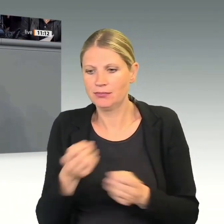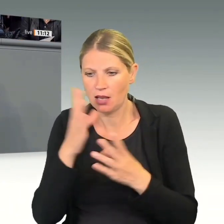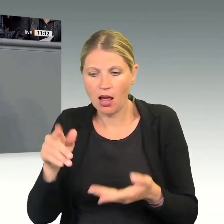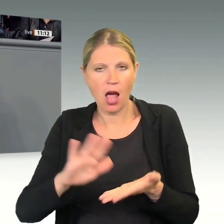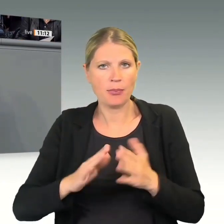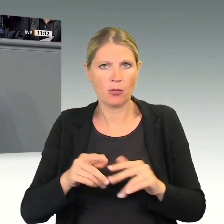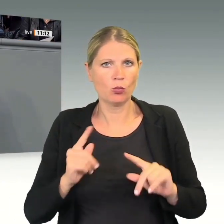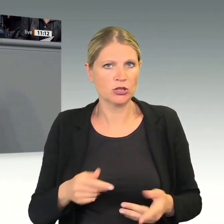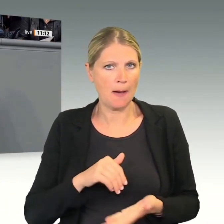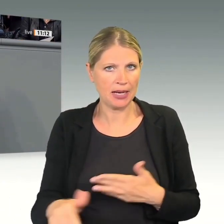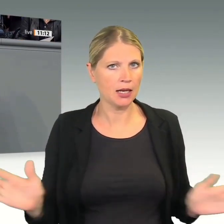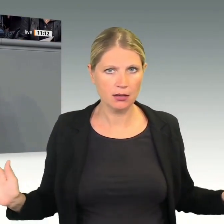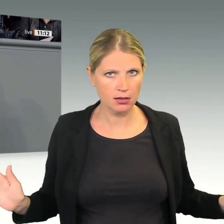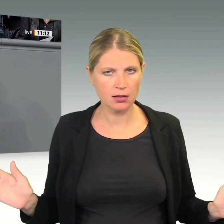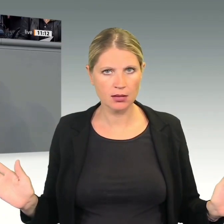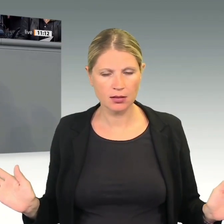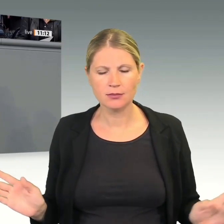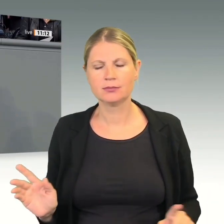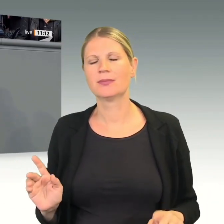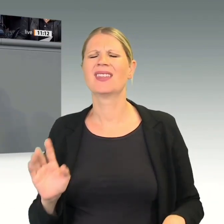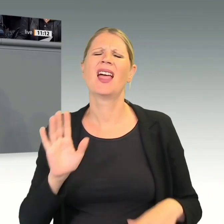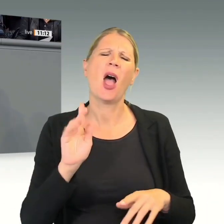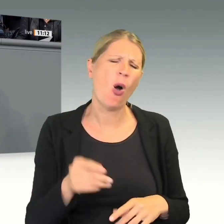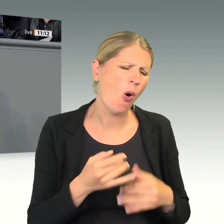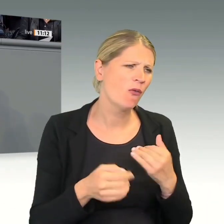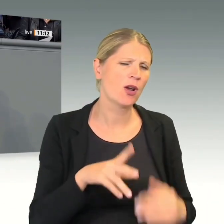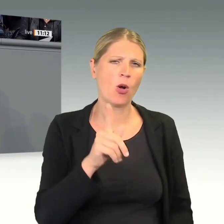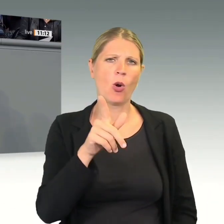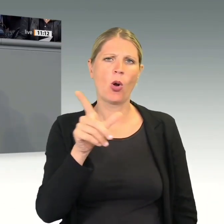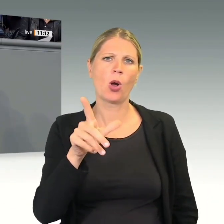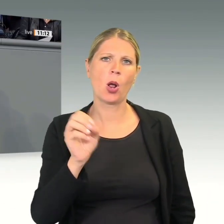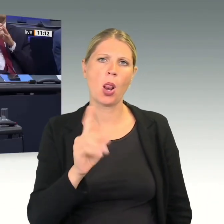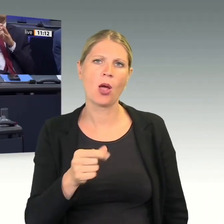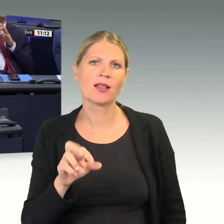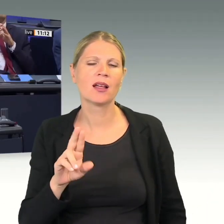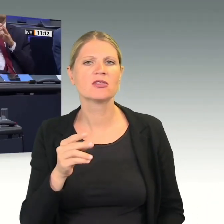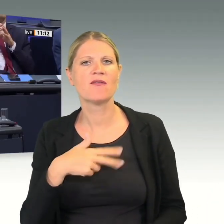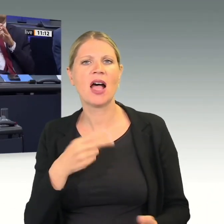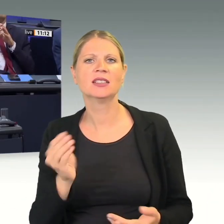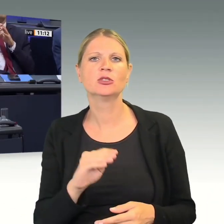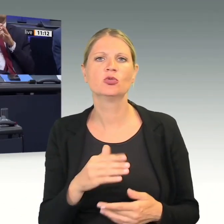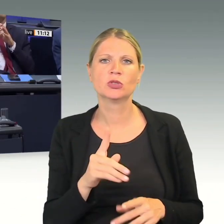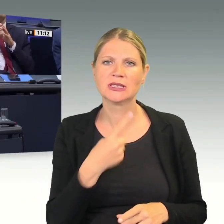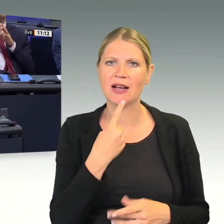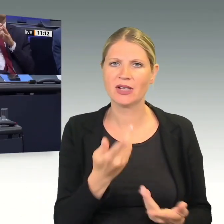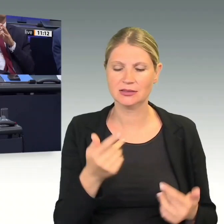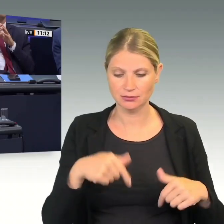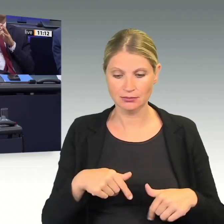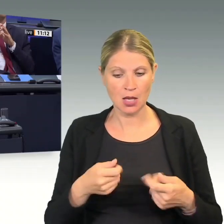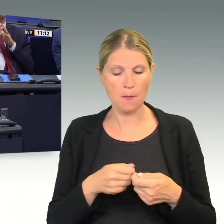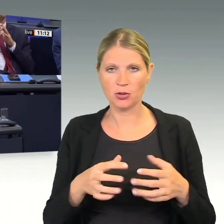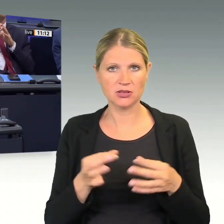Und zur Wahrheit gehört ja auch, Frau Klöckner, ist ja nicht so, dass wir hier im Bundestag darüber zu entscheiden hätten, ob es zum Abschluss kommt.